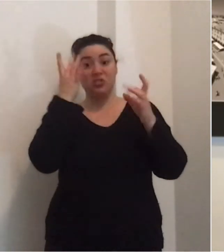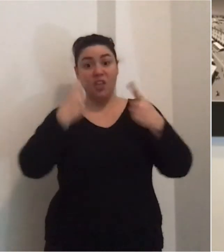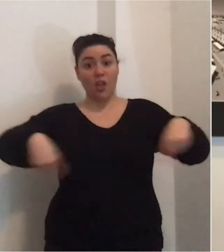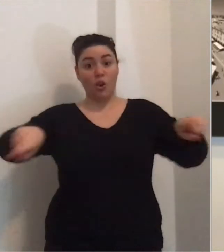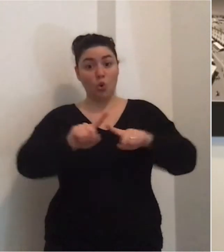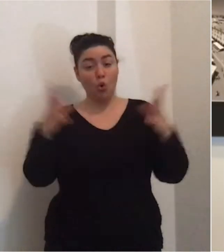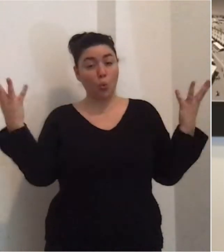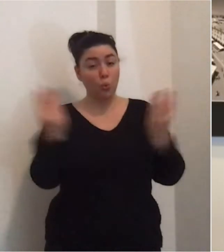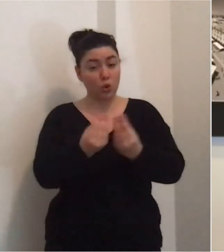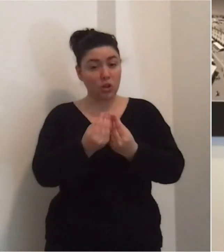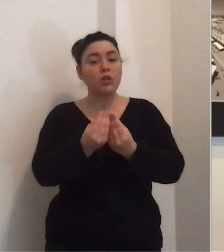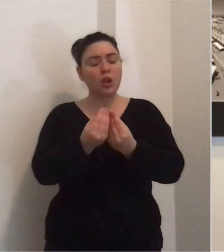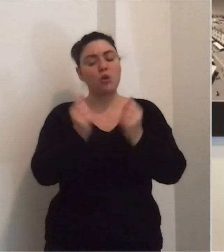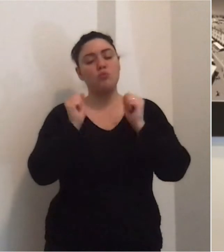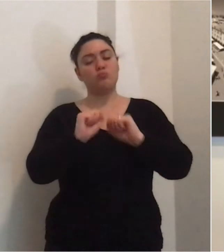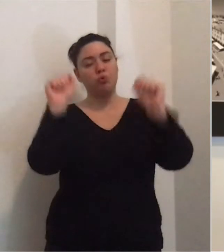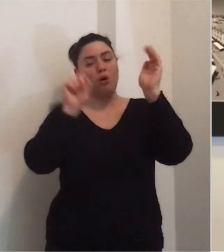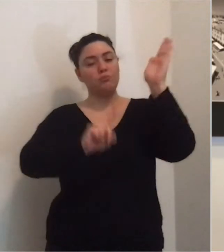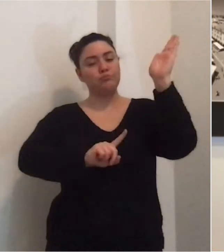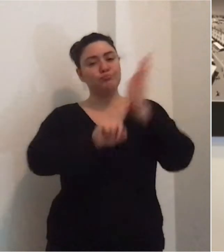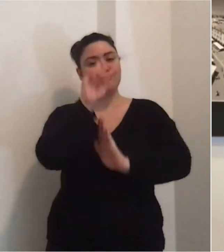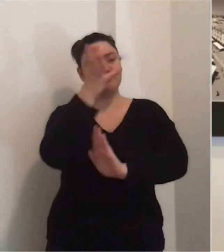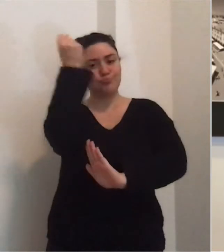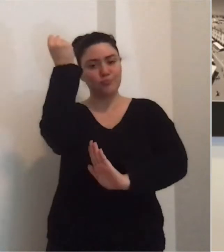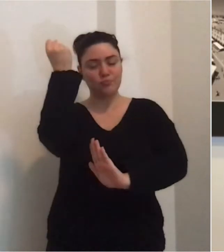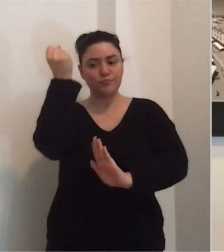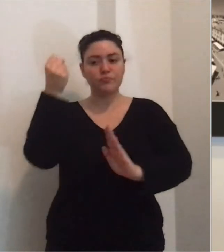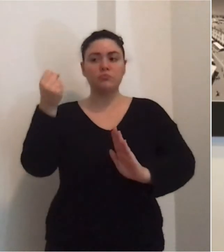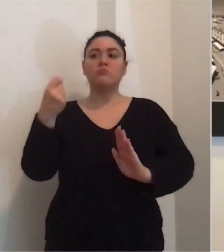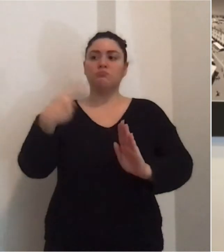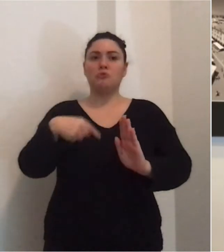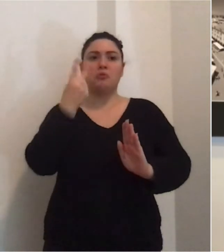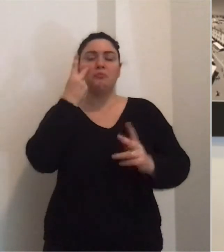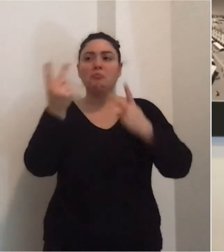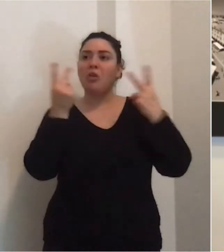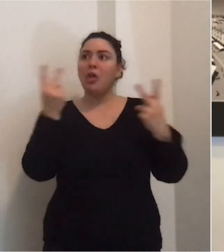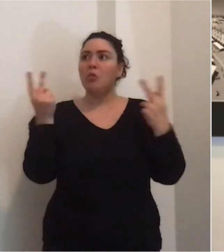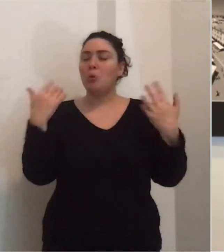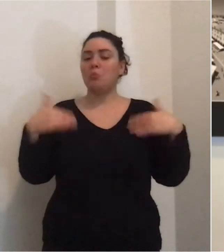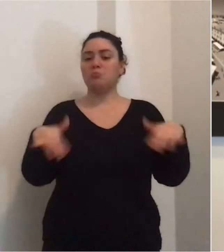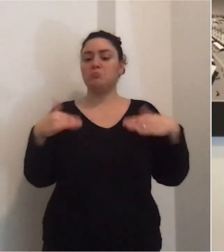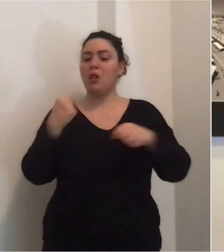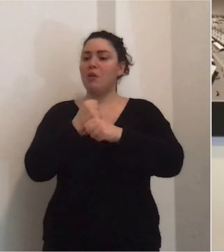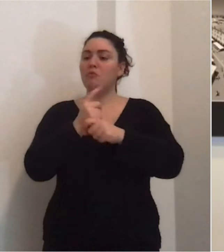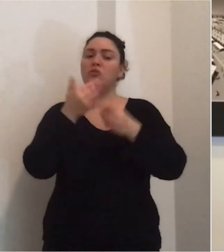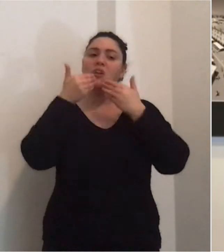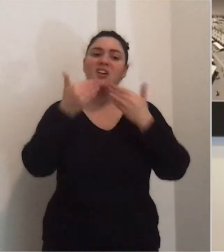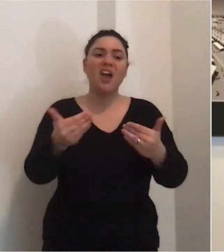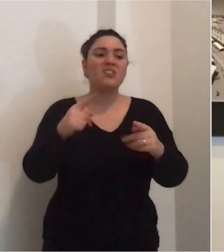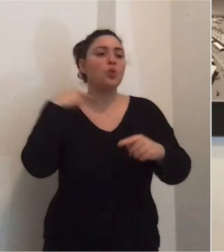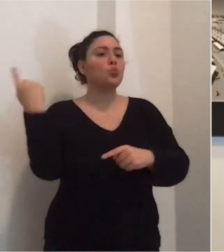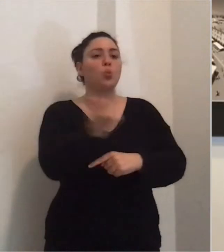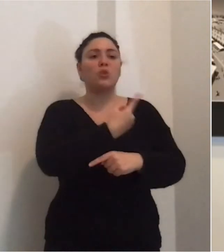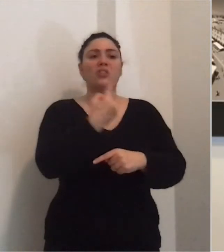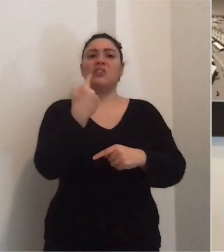io penso che sia qualcosa di serio e di importante che stiamo ottenendo e ovviamente un